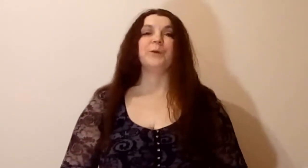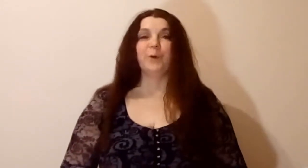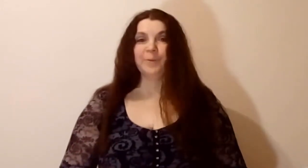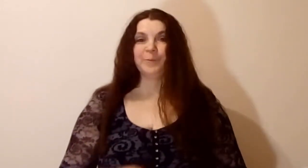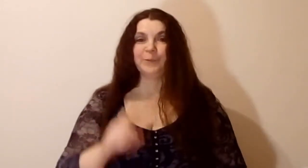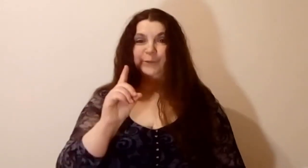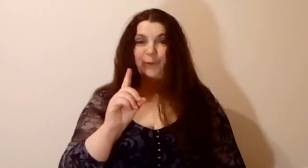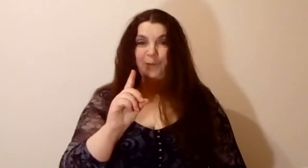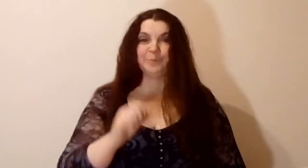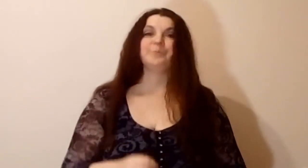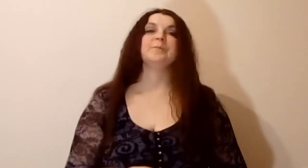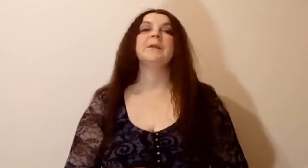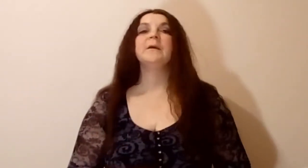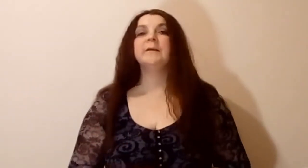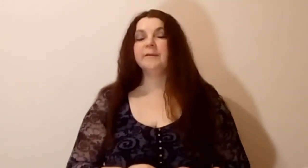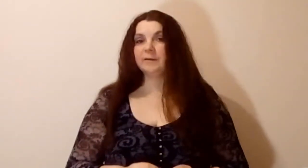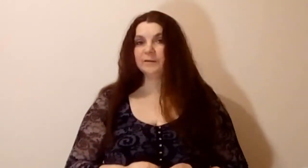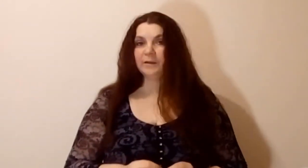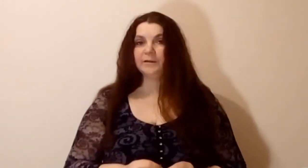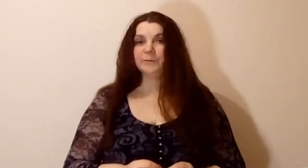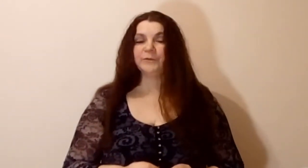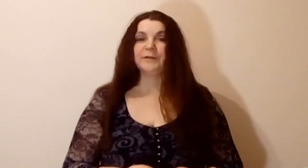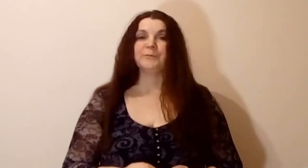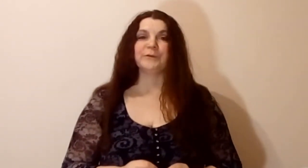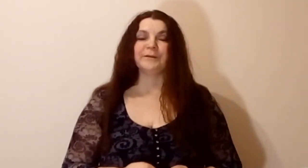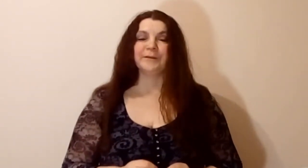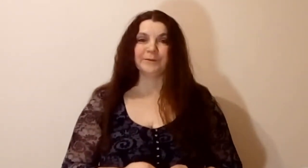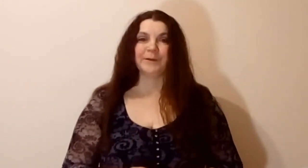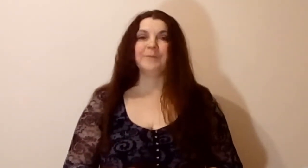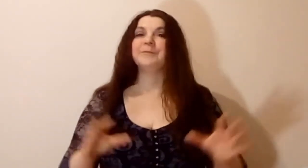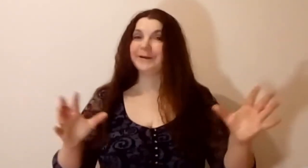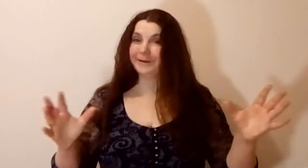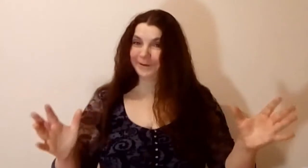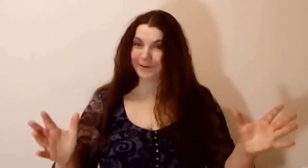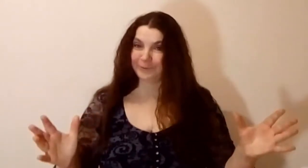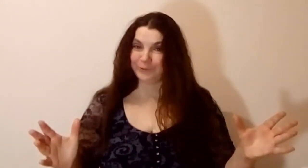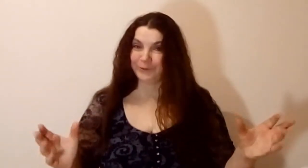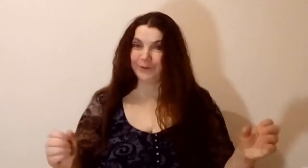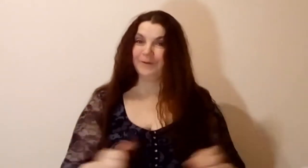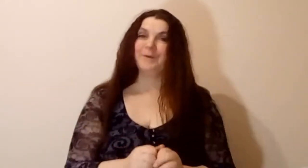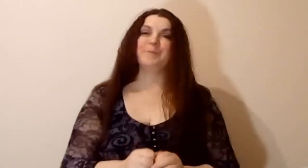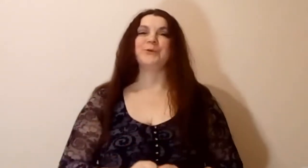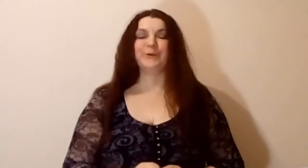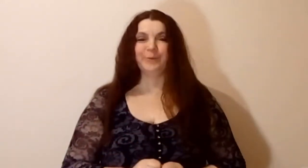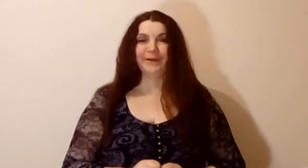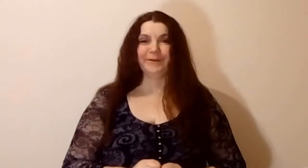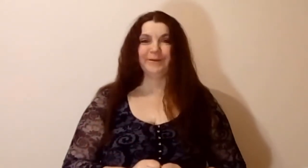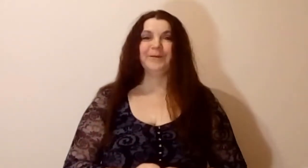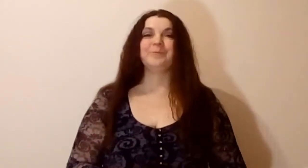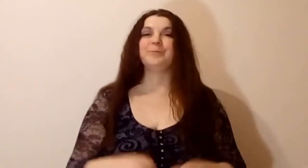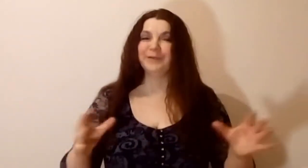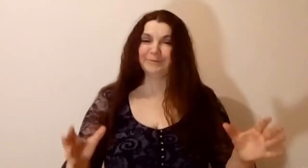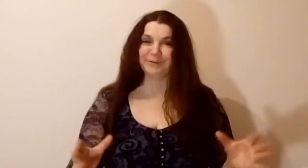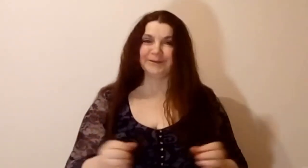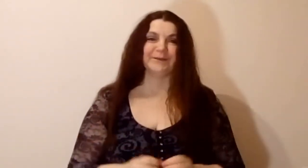но, но я стала наблюдать после этого. Так как я работаю в женском коллективе, мне было это